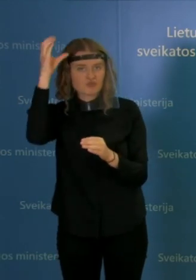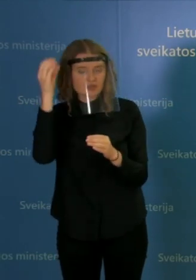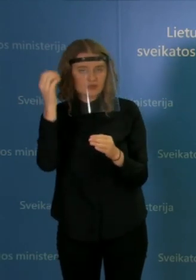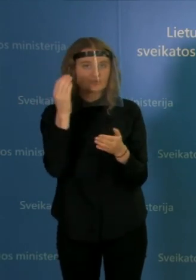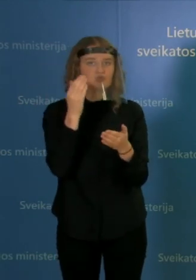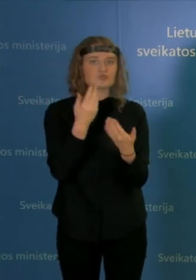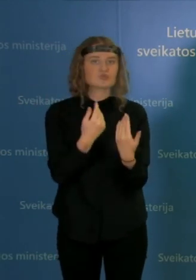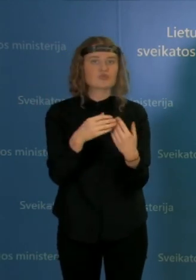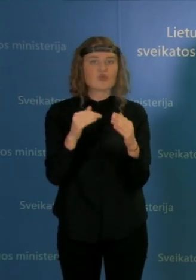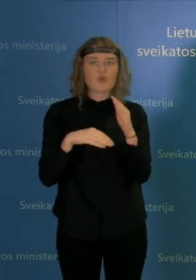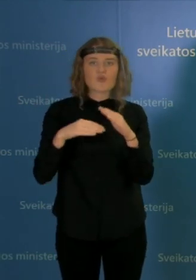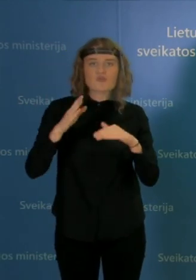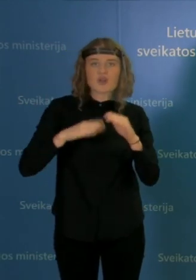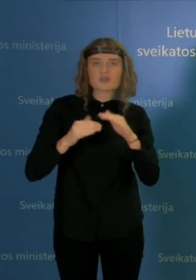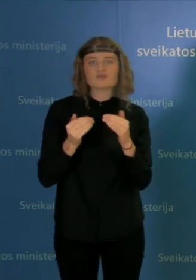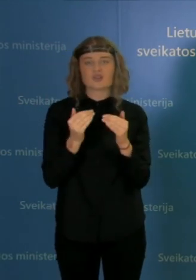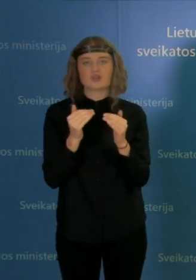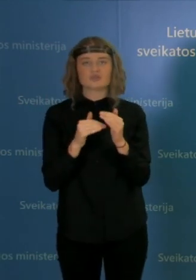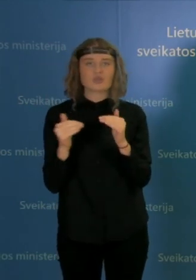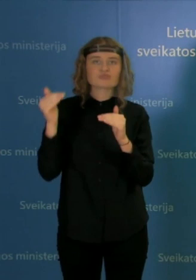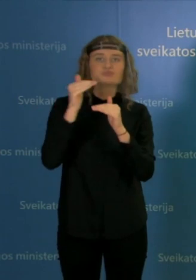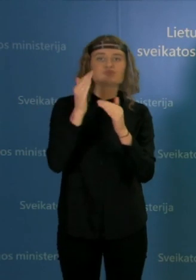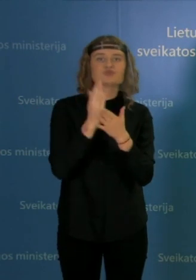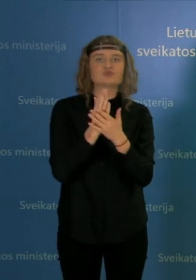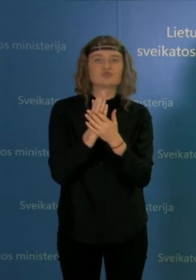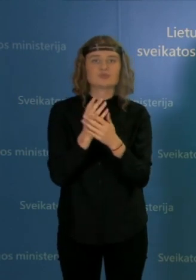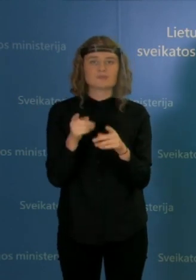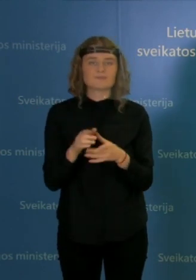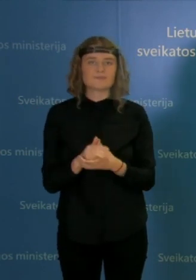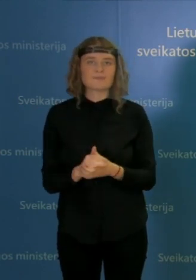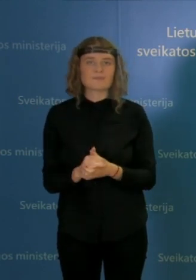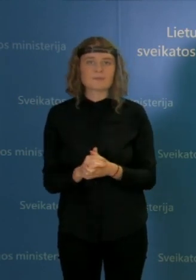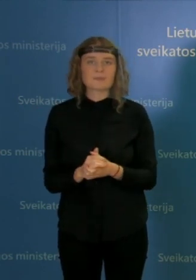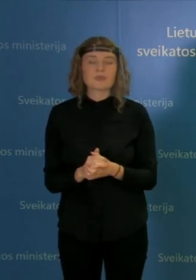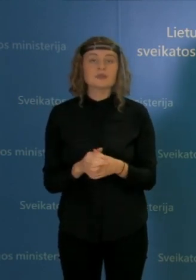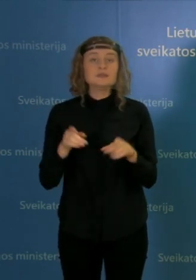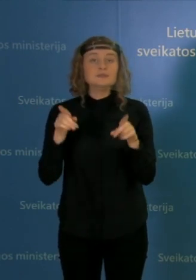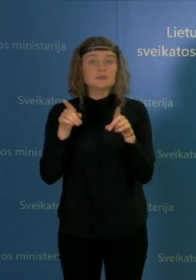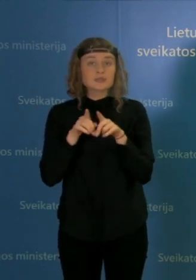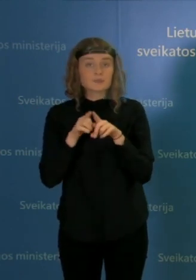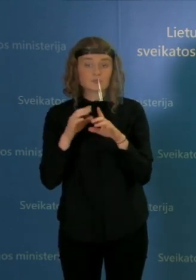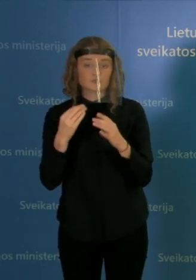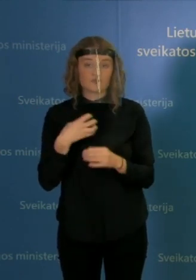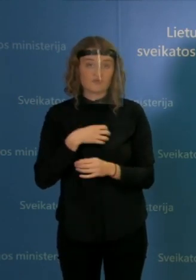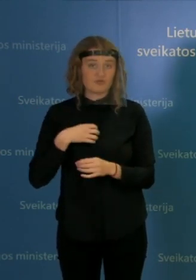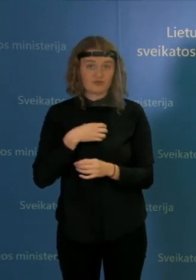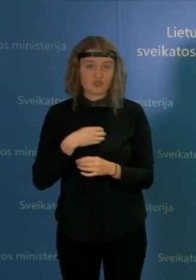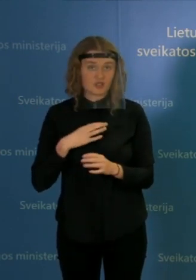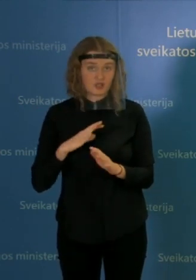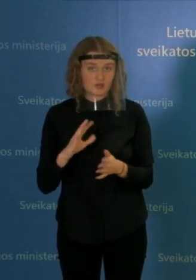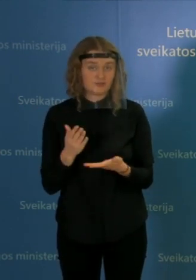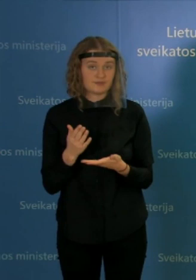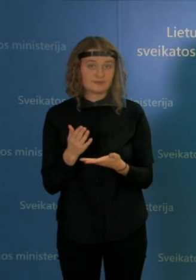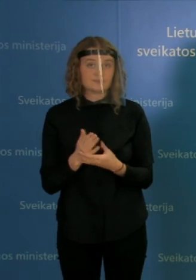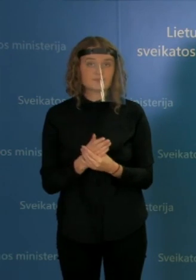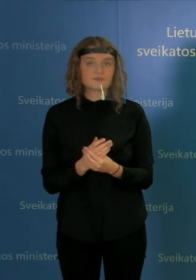bandyti pridengti specialistų trūkumą farmako technikais. Ir kitas dalykas, kas yra labai svarbu, aš tikrai